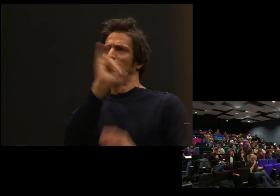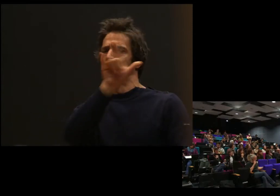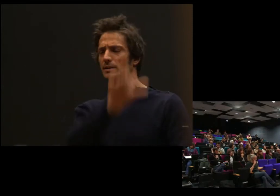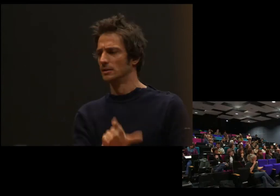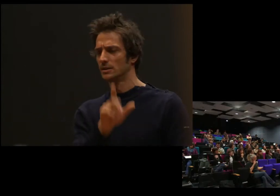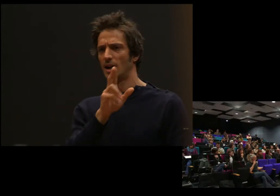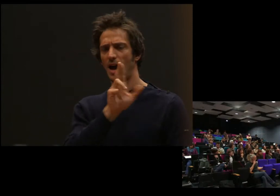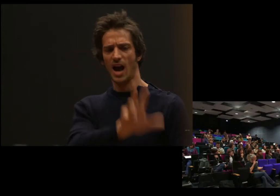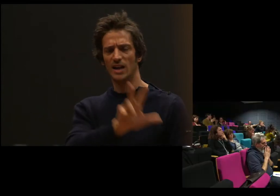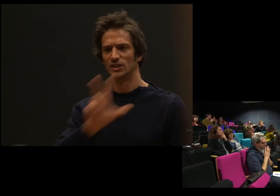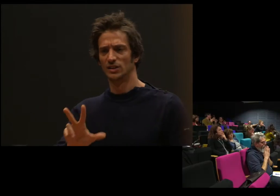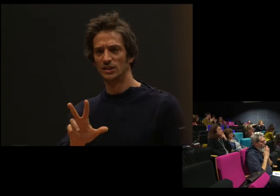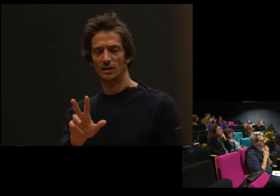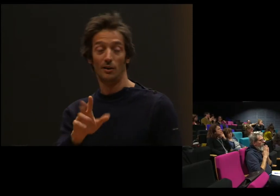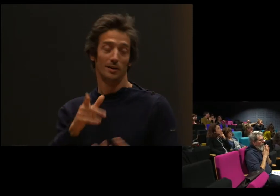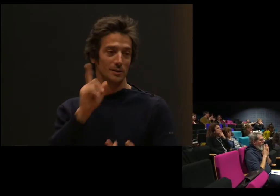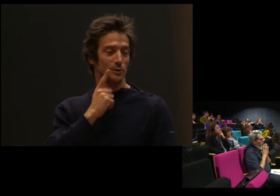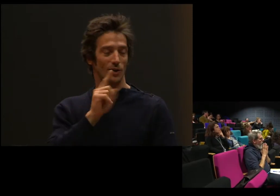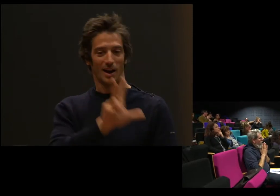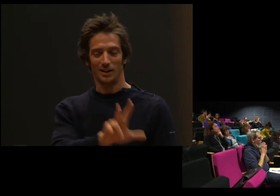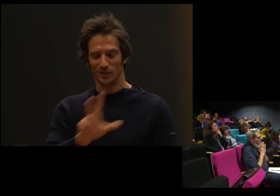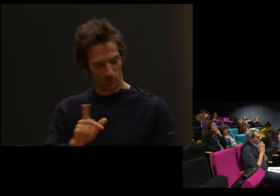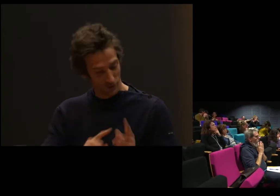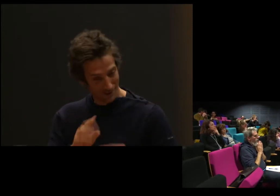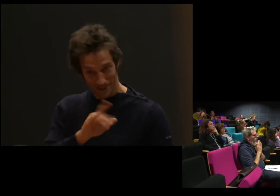si mon père pouvait me parler comme ça aussi en langue des signes.